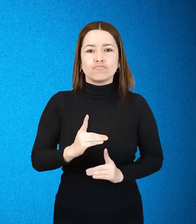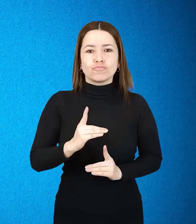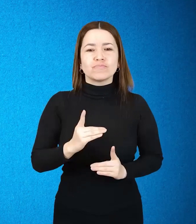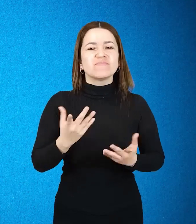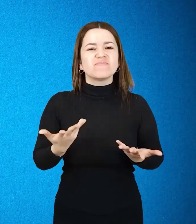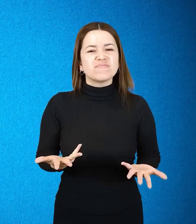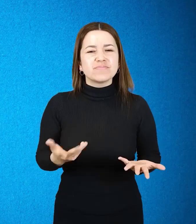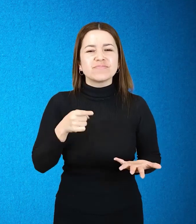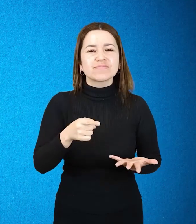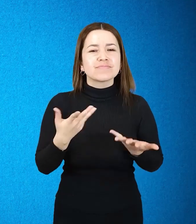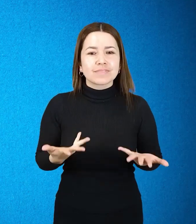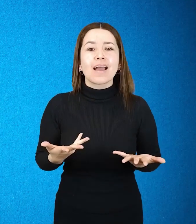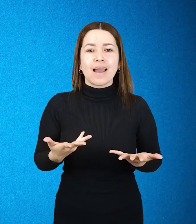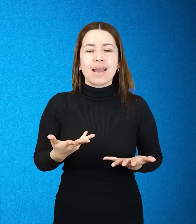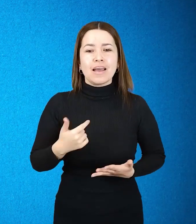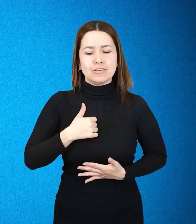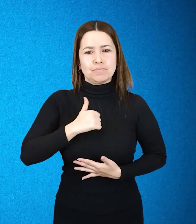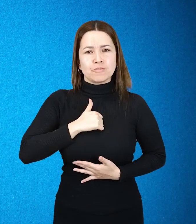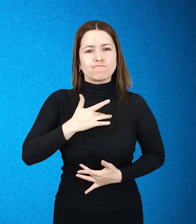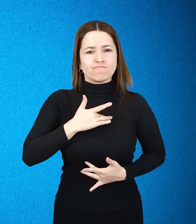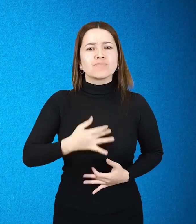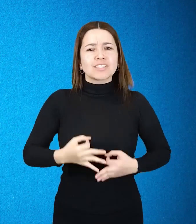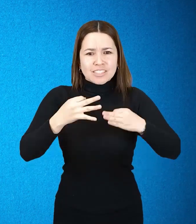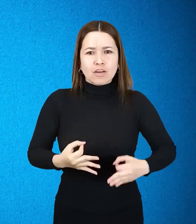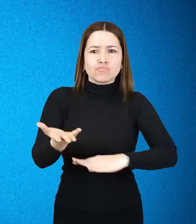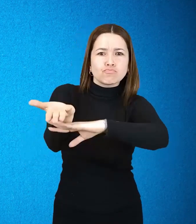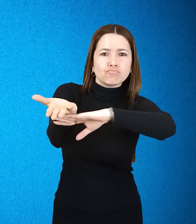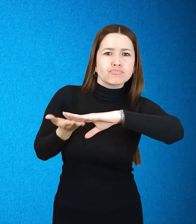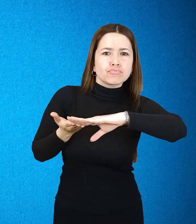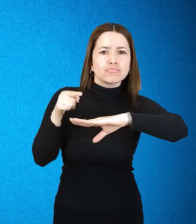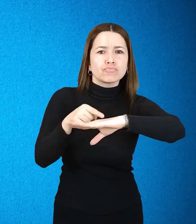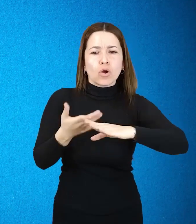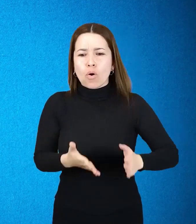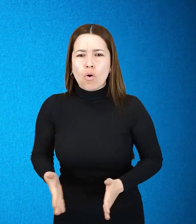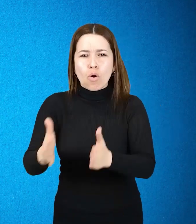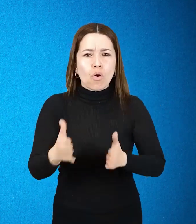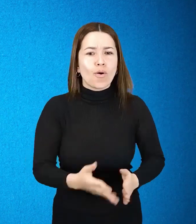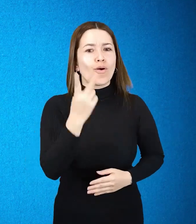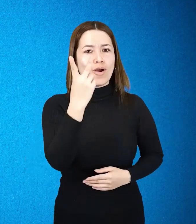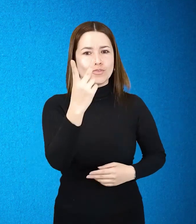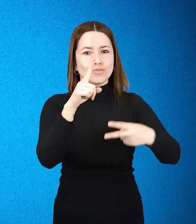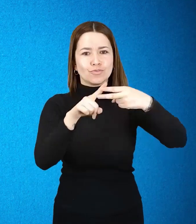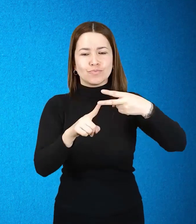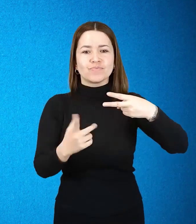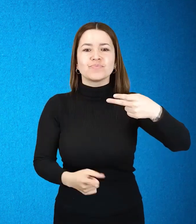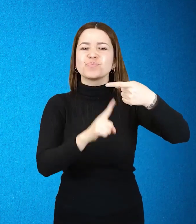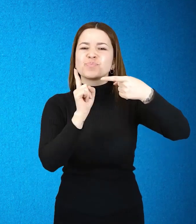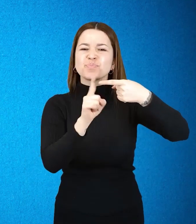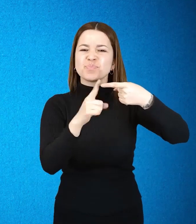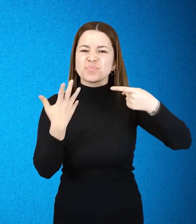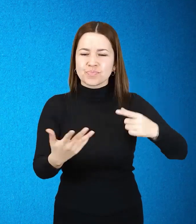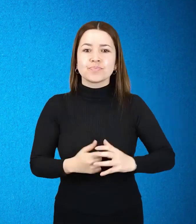Solicitud de apoyo voluntario En el primer caso, es decir, cuando la persona con discapacidad pide apoyo de manera voluntaria,